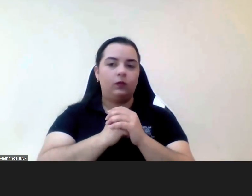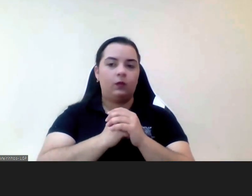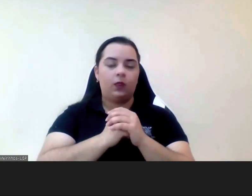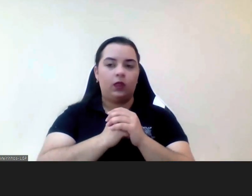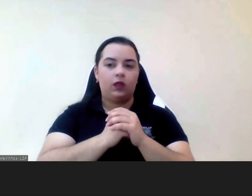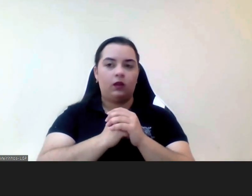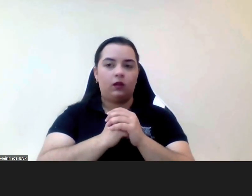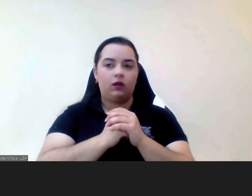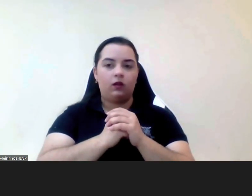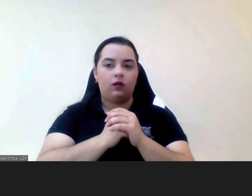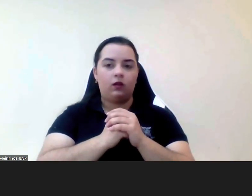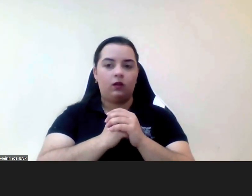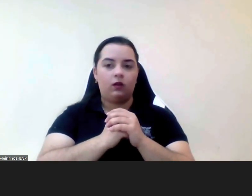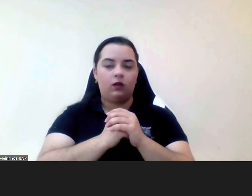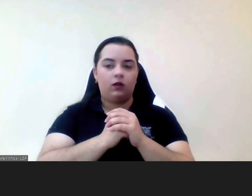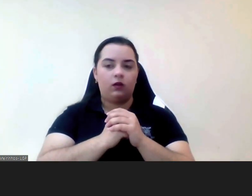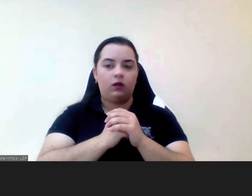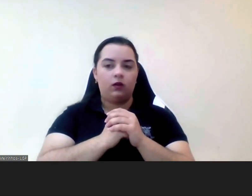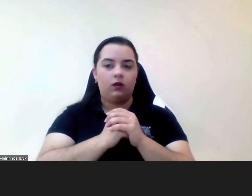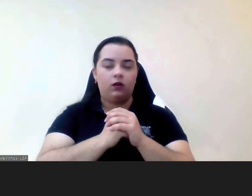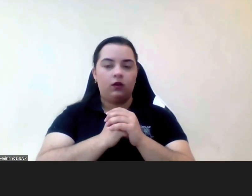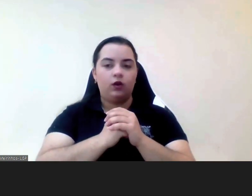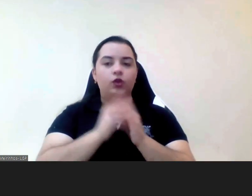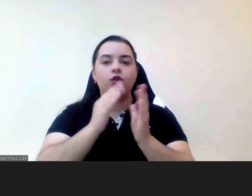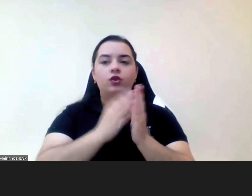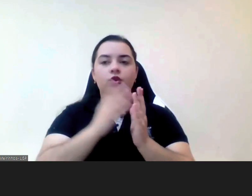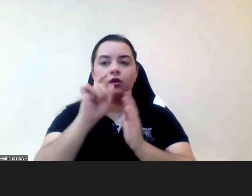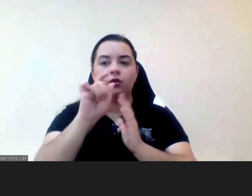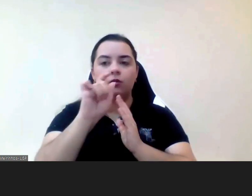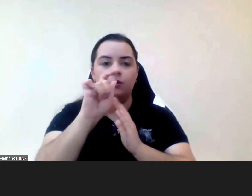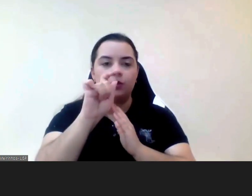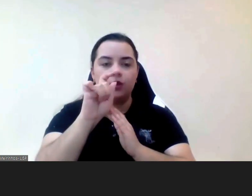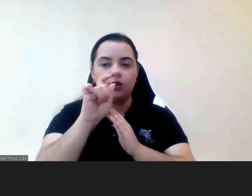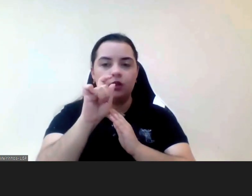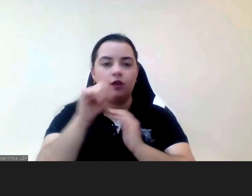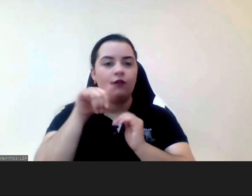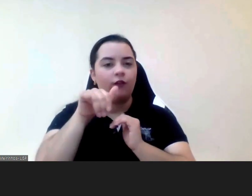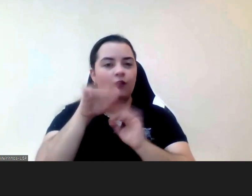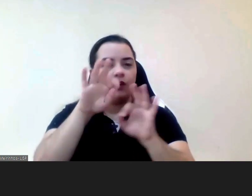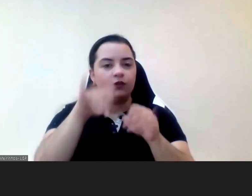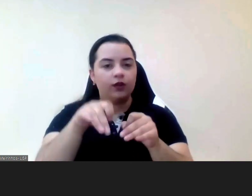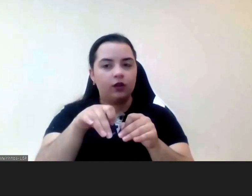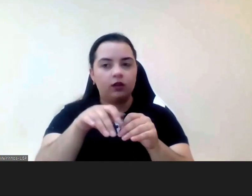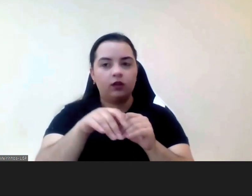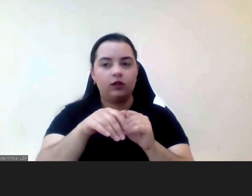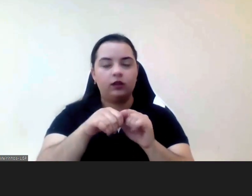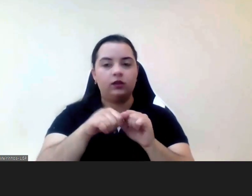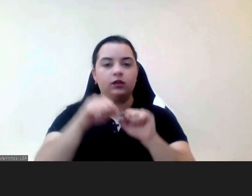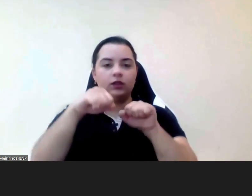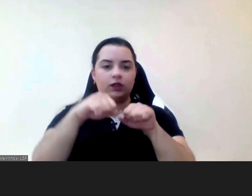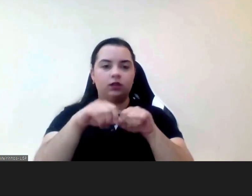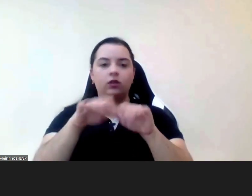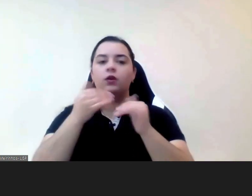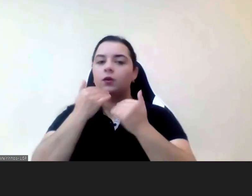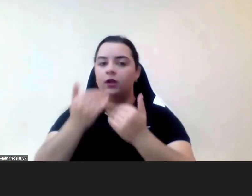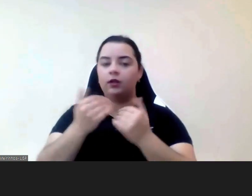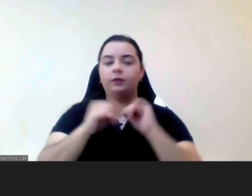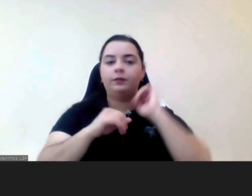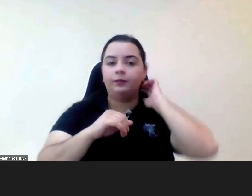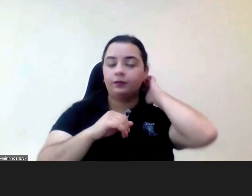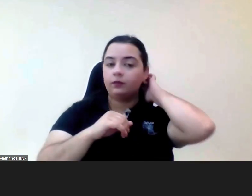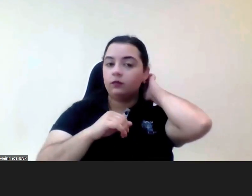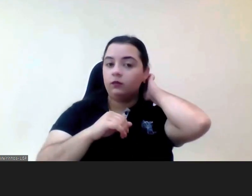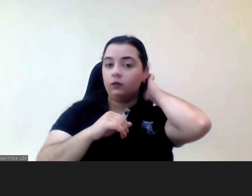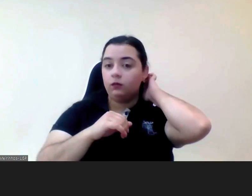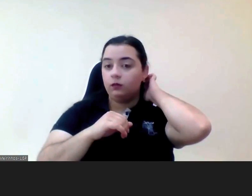géneros assim é só só estou mesmo a terminar sim obrigada estou mesmo a terminar é que